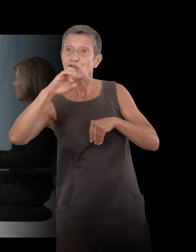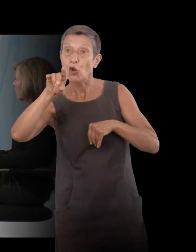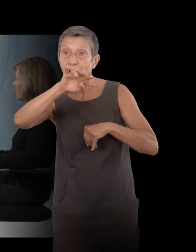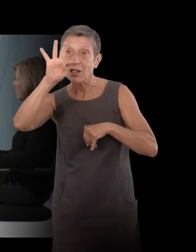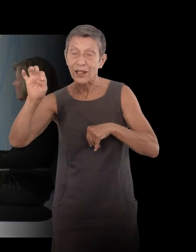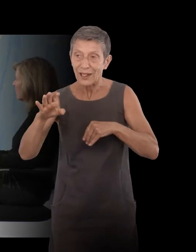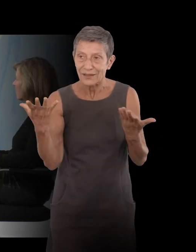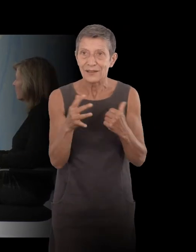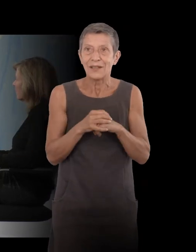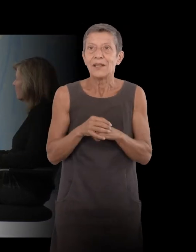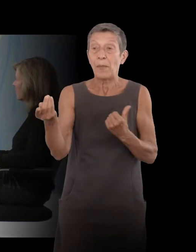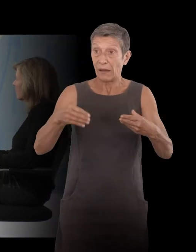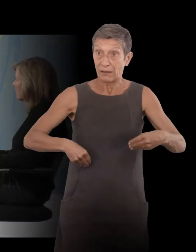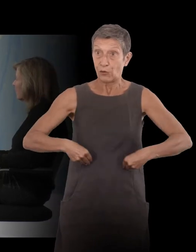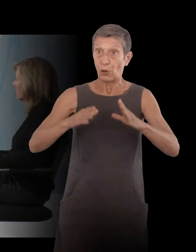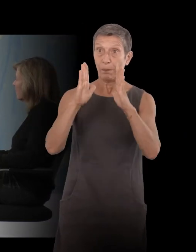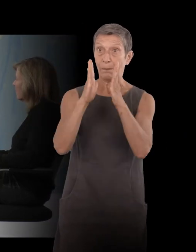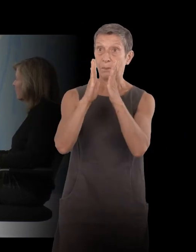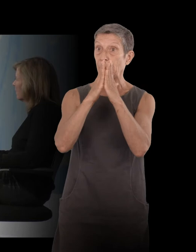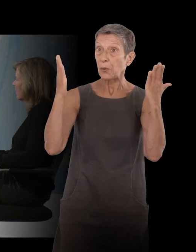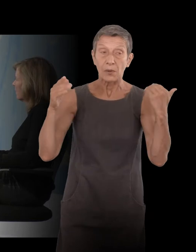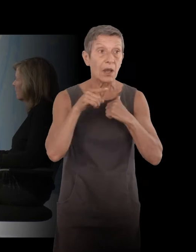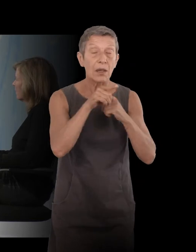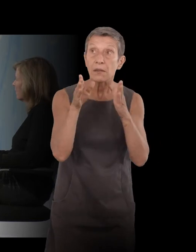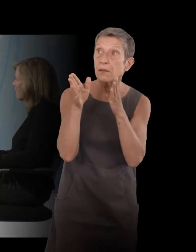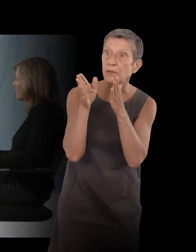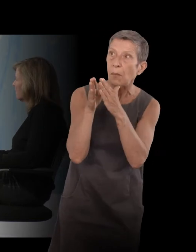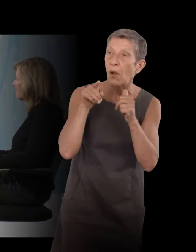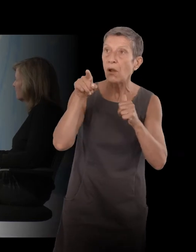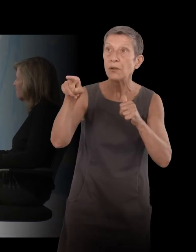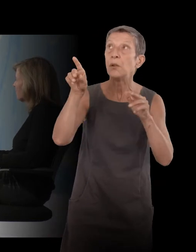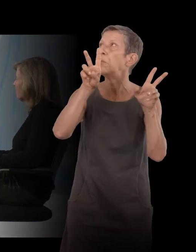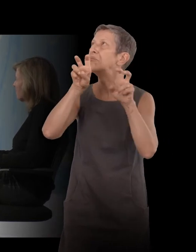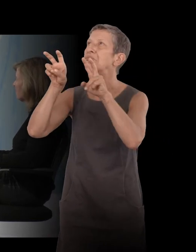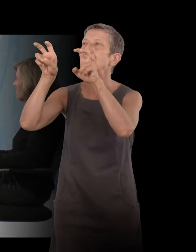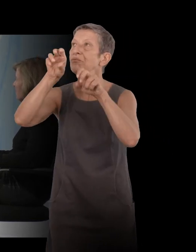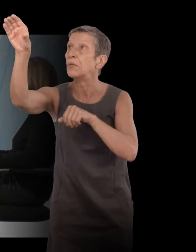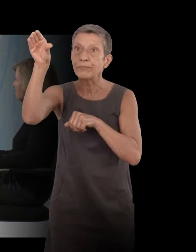de la bibliothèque, il a été chercher, il lui a montré Don Quichotte de Cervantes en yiddish.